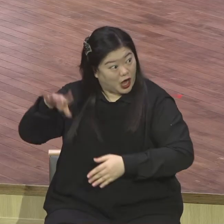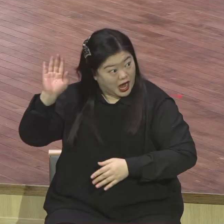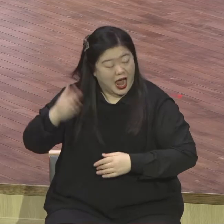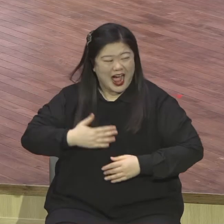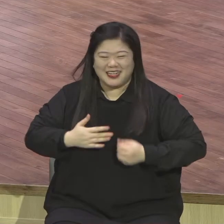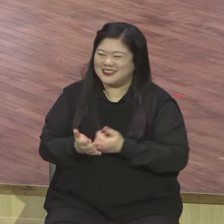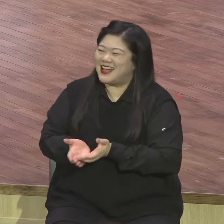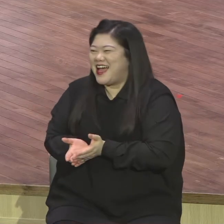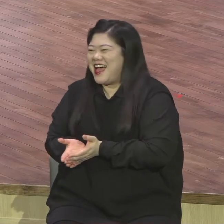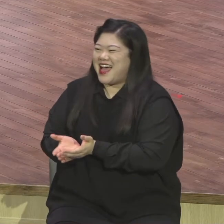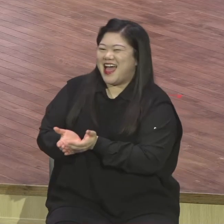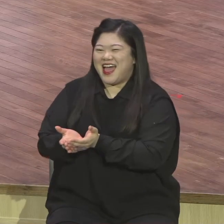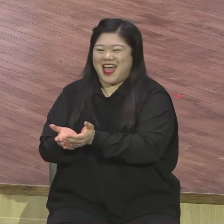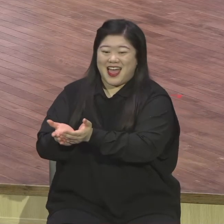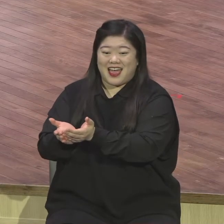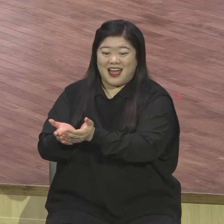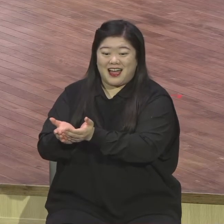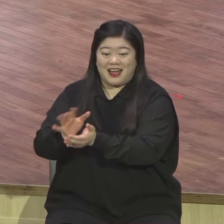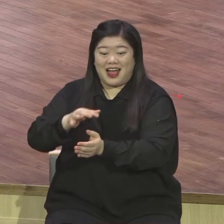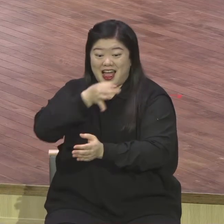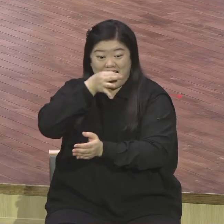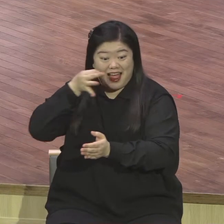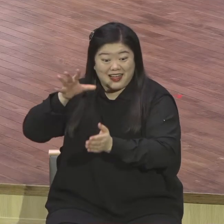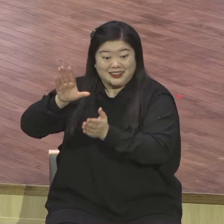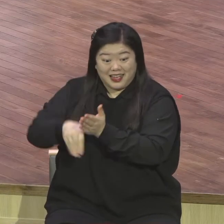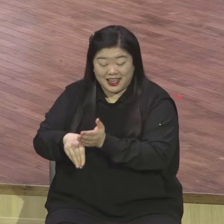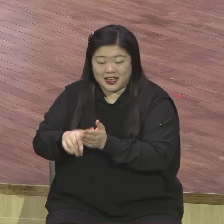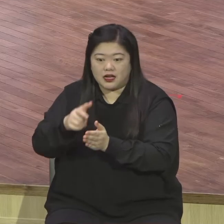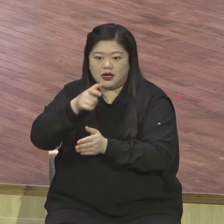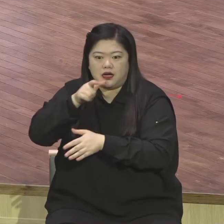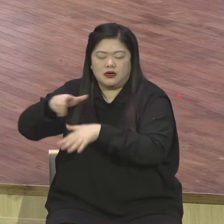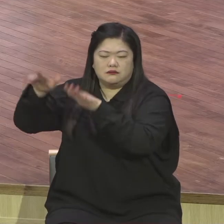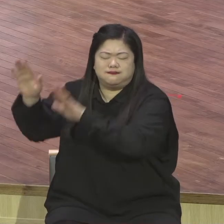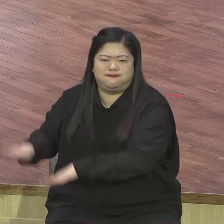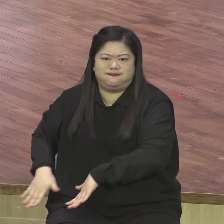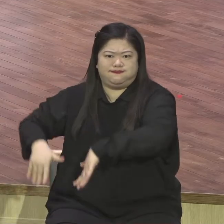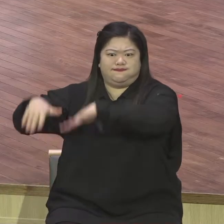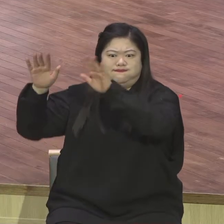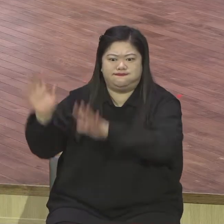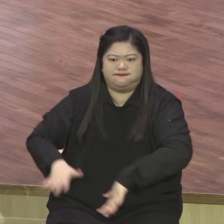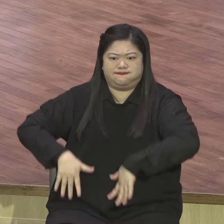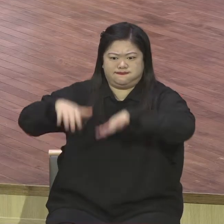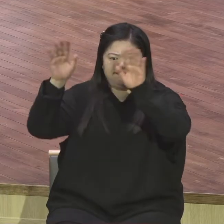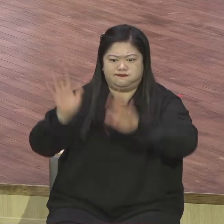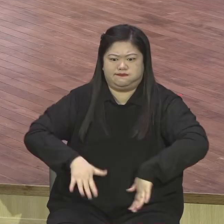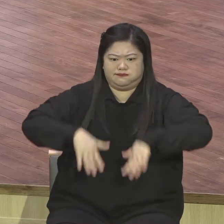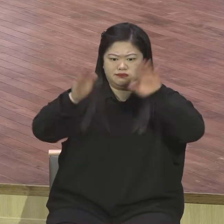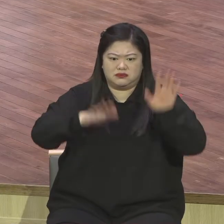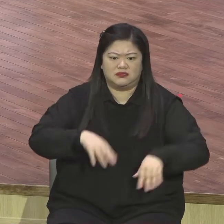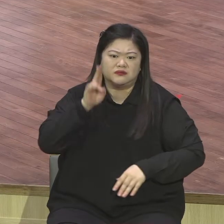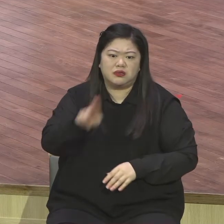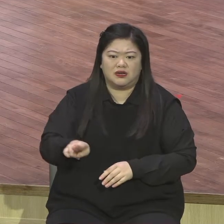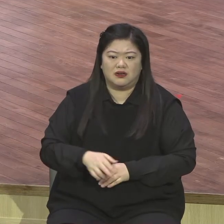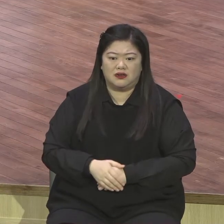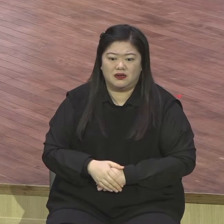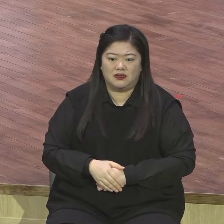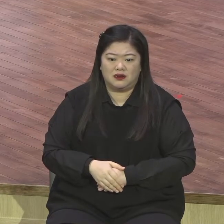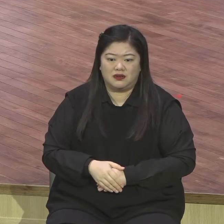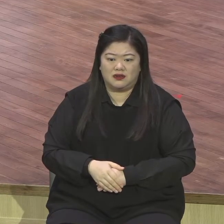깨는 풍랑이 그야말로 몰아쳤습니다. 그것도 큰 풍랑이 바다에서 산년수전